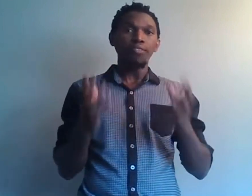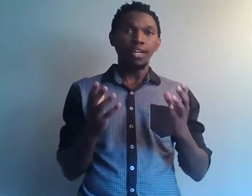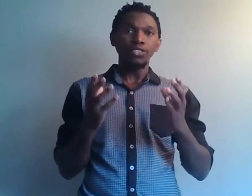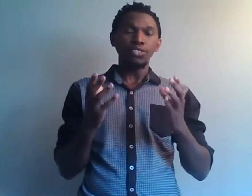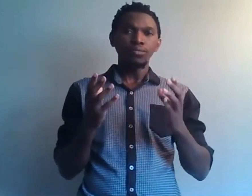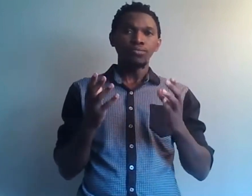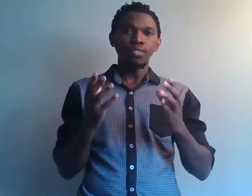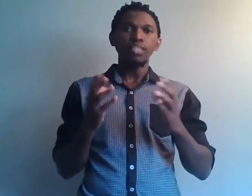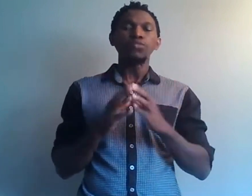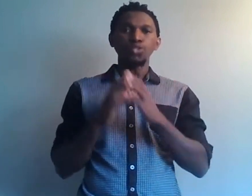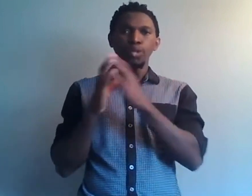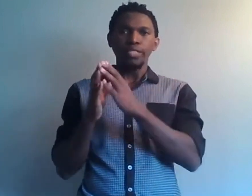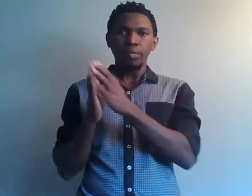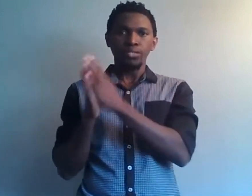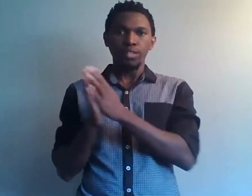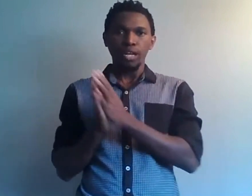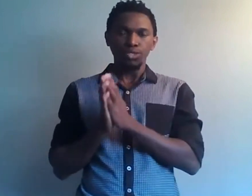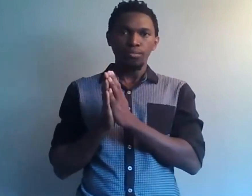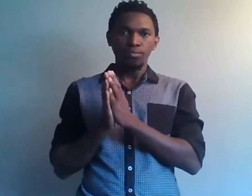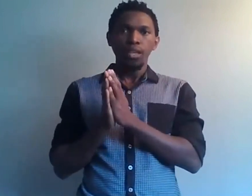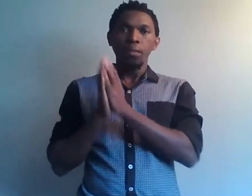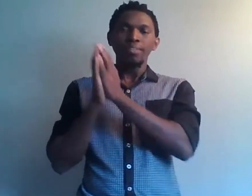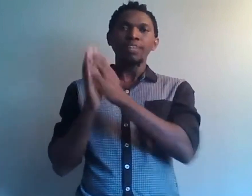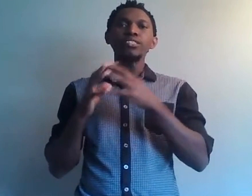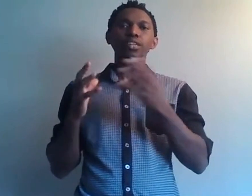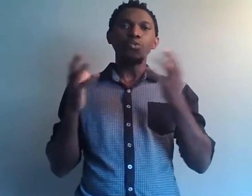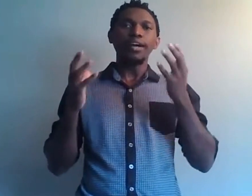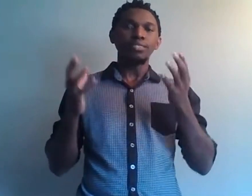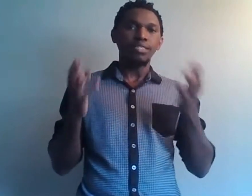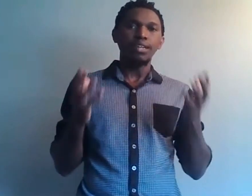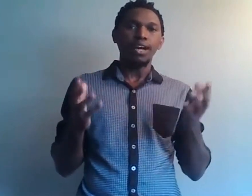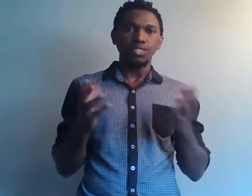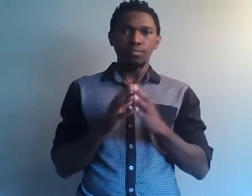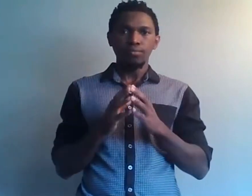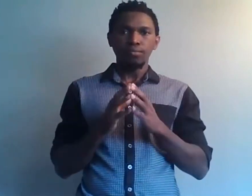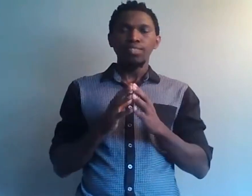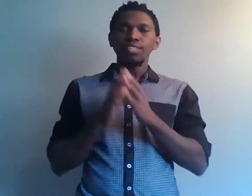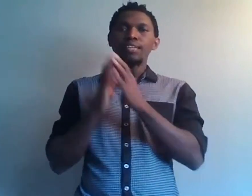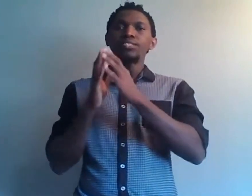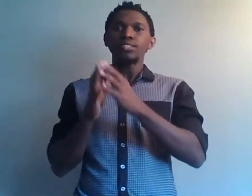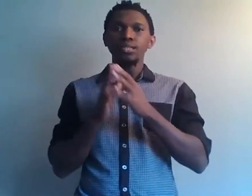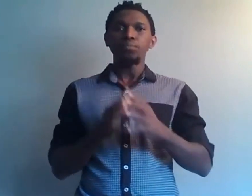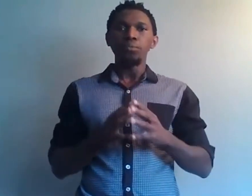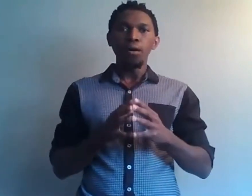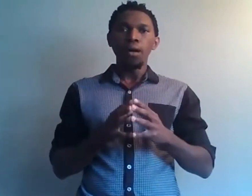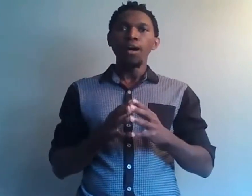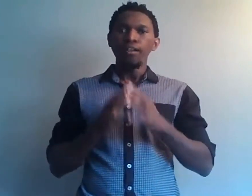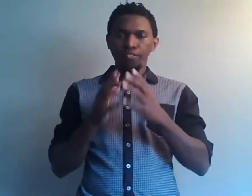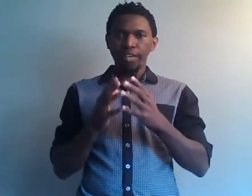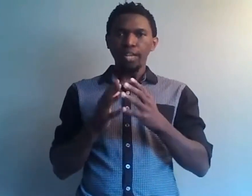avec l'argent, il faut que tu respectes cet argent. Mais ça veut dire quoi respecter l'argent ? Ça veut dire simplement faire